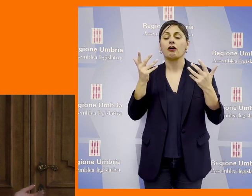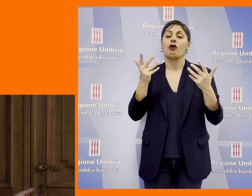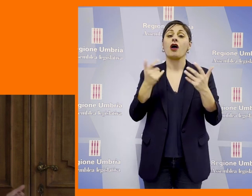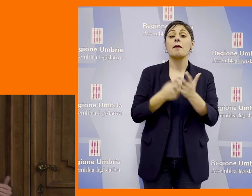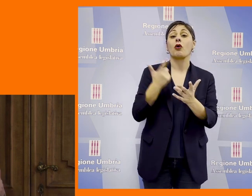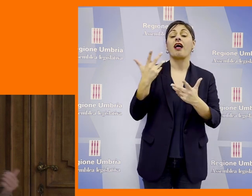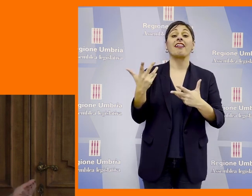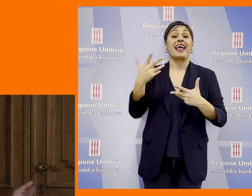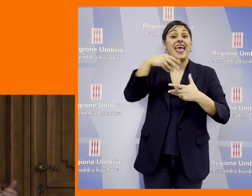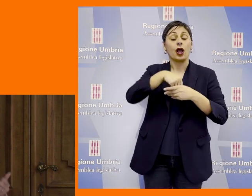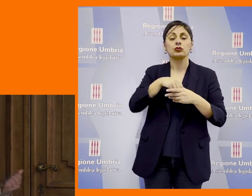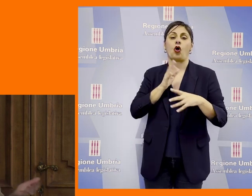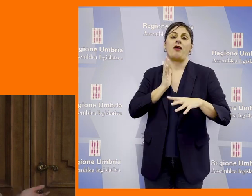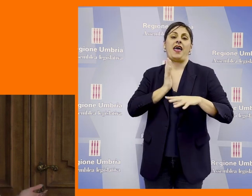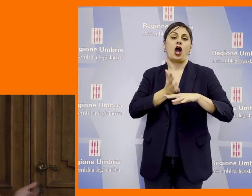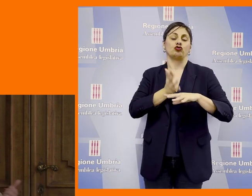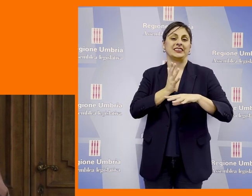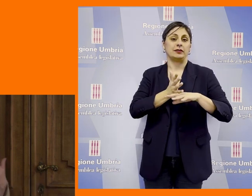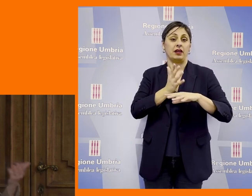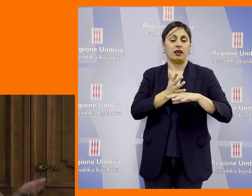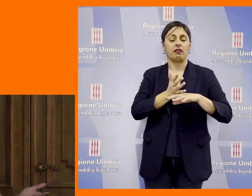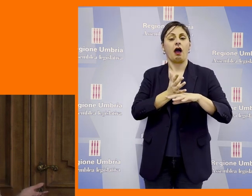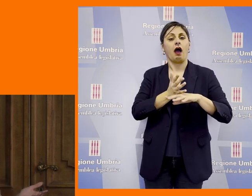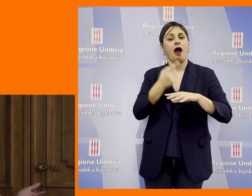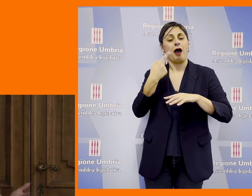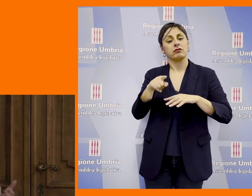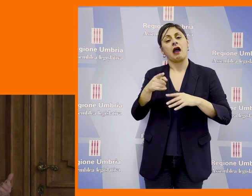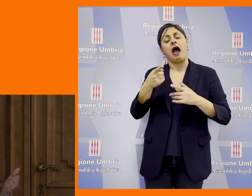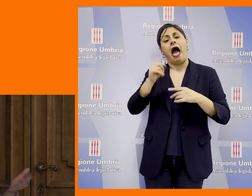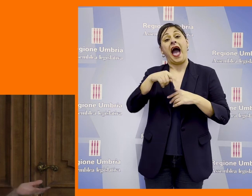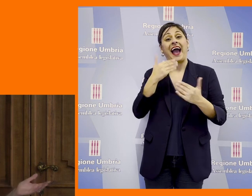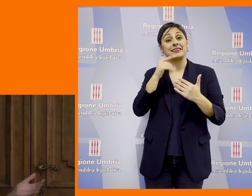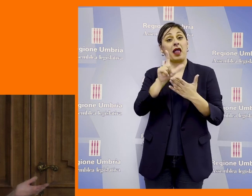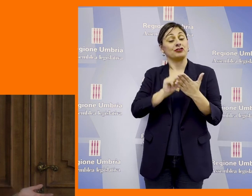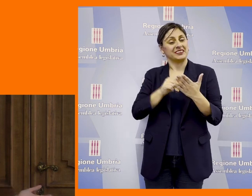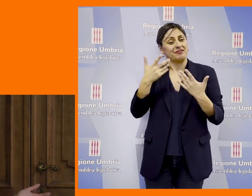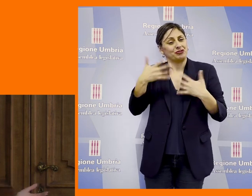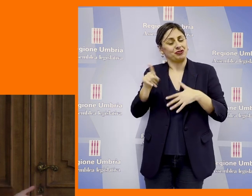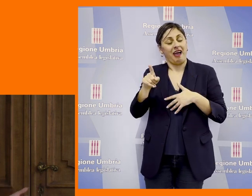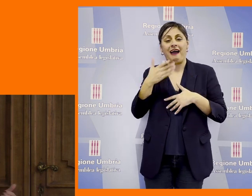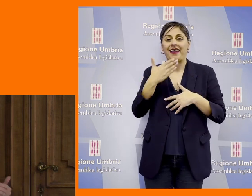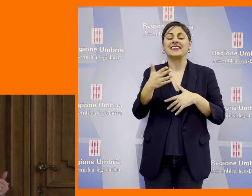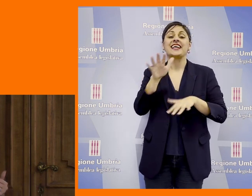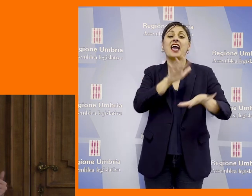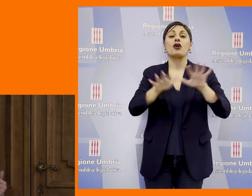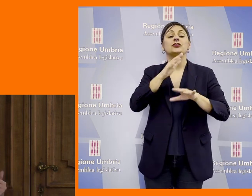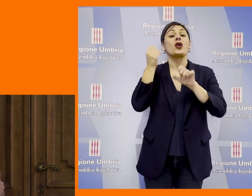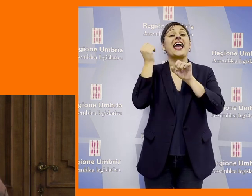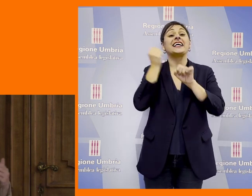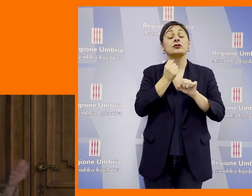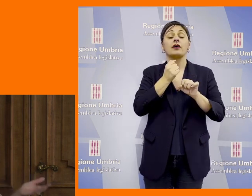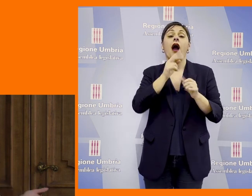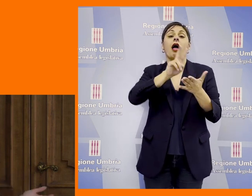'importanza di inclusione e accessibilità cui dà il suo contributo anche l'Assemblea Legislativa attraverso l'informazione